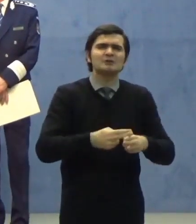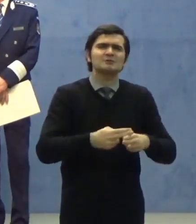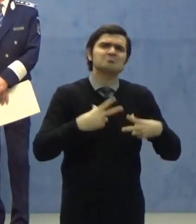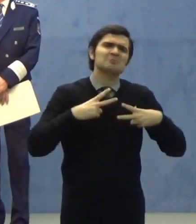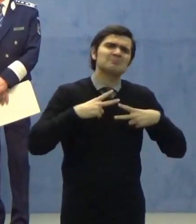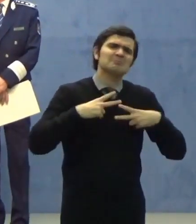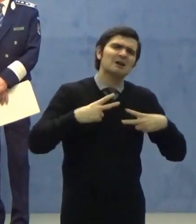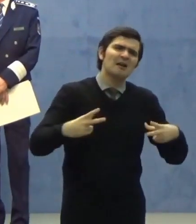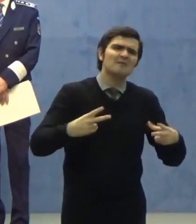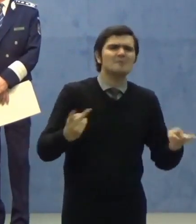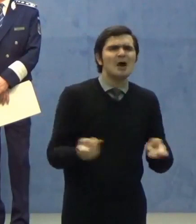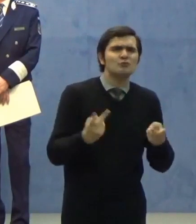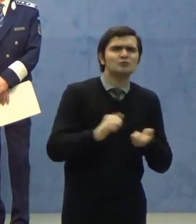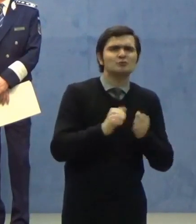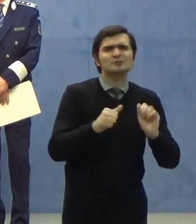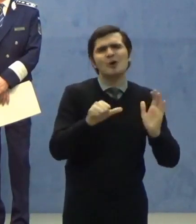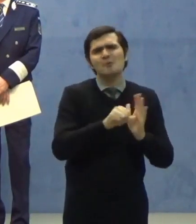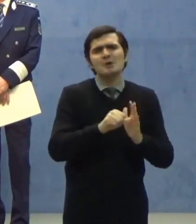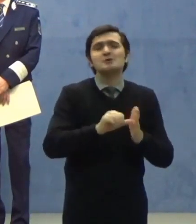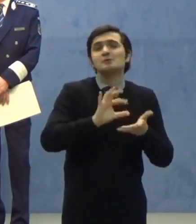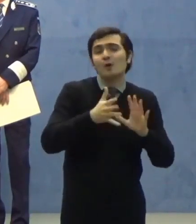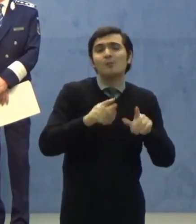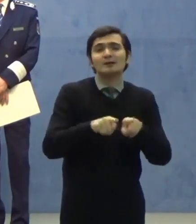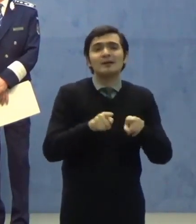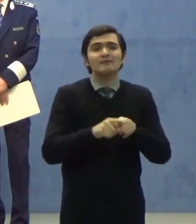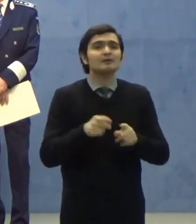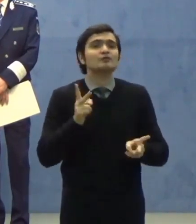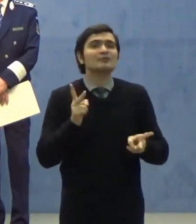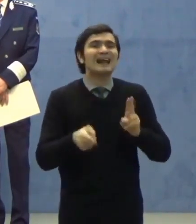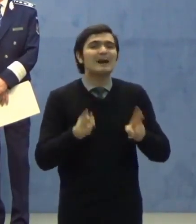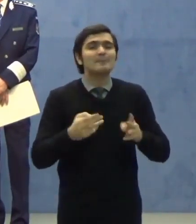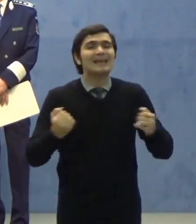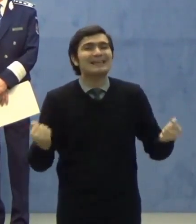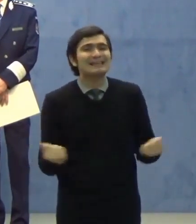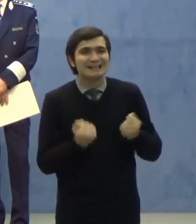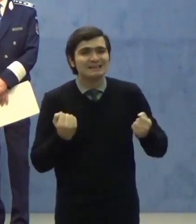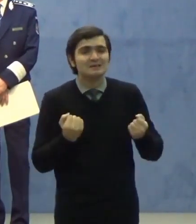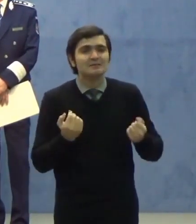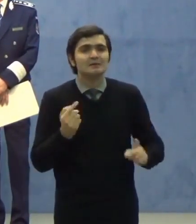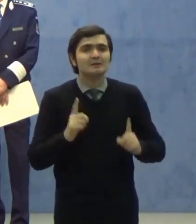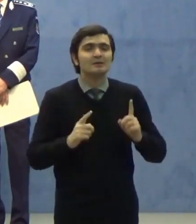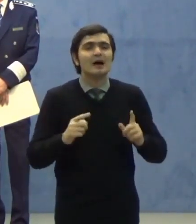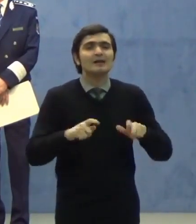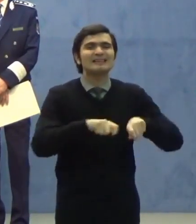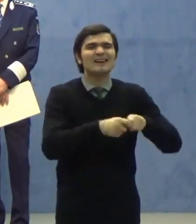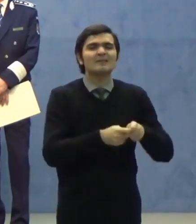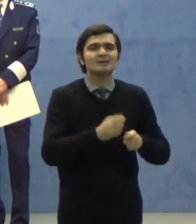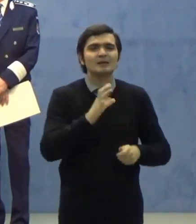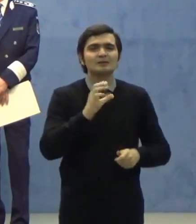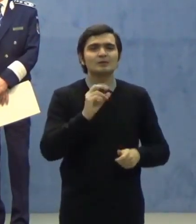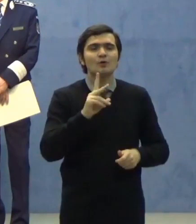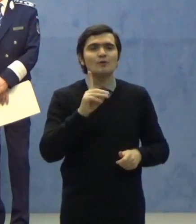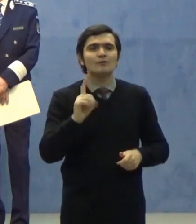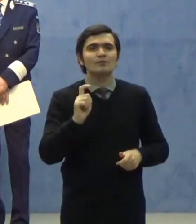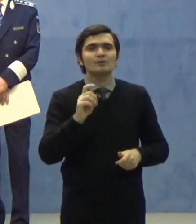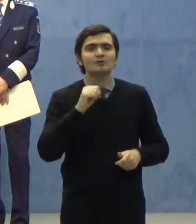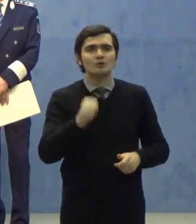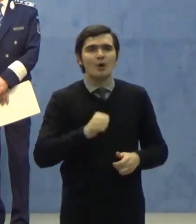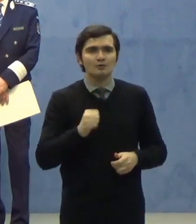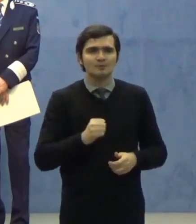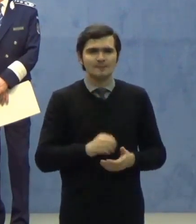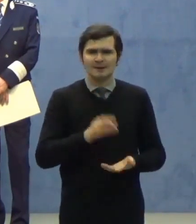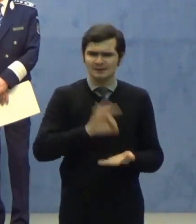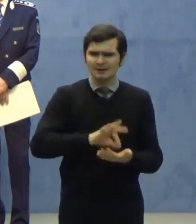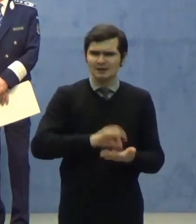medie sau chiar de terapie intensivă care sunt afectați de COVID-19. În dată de 19